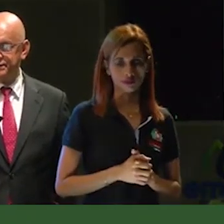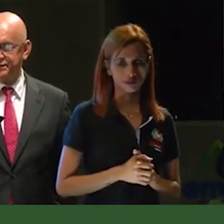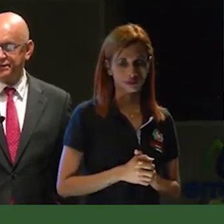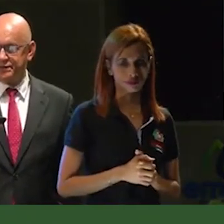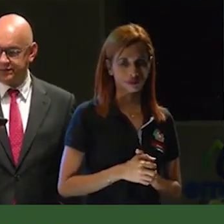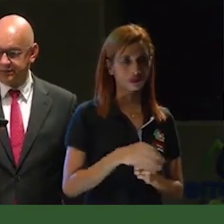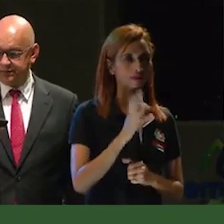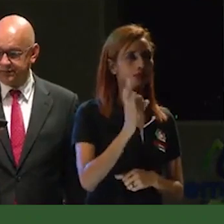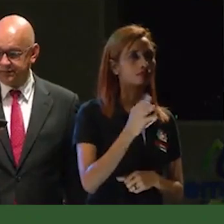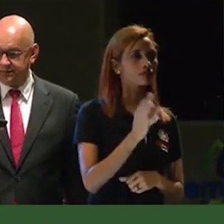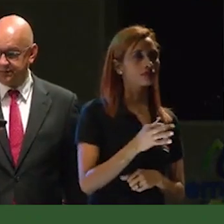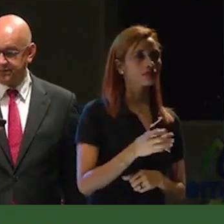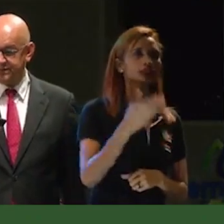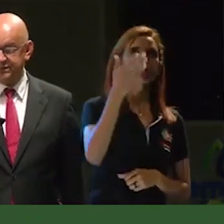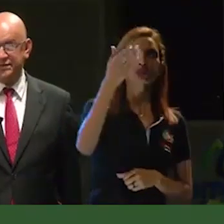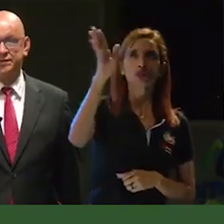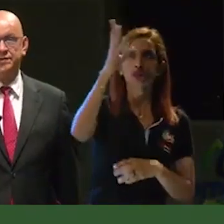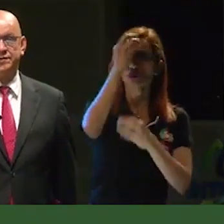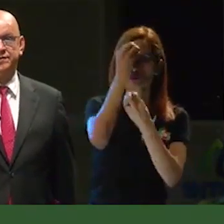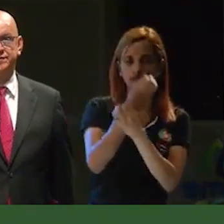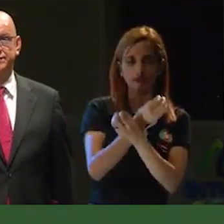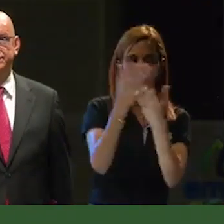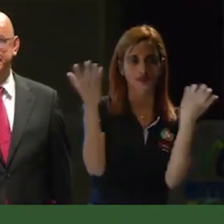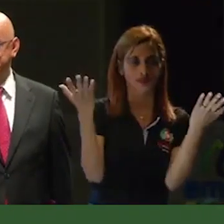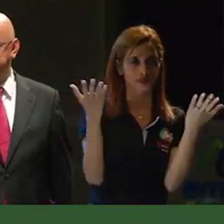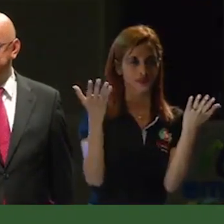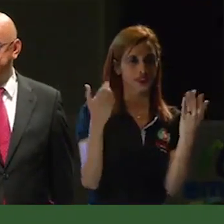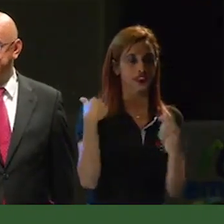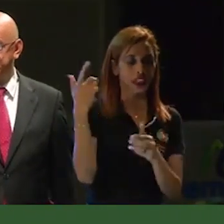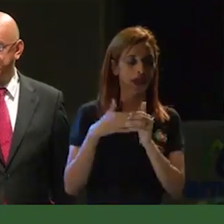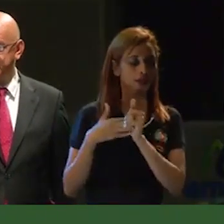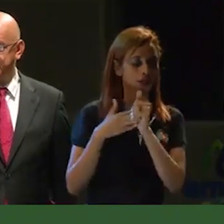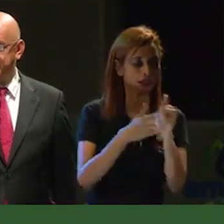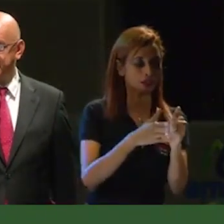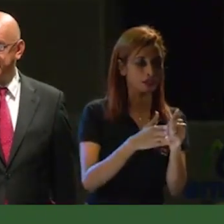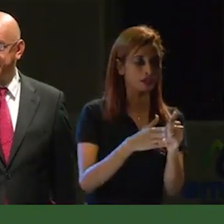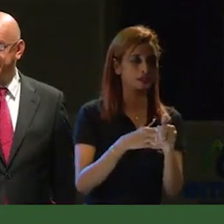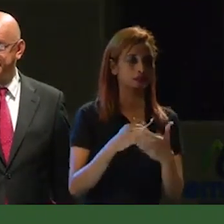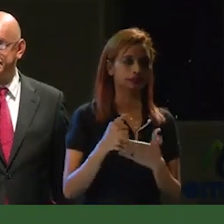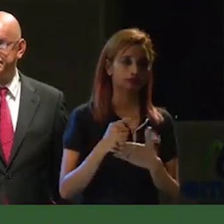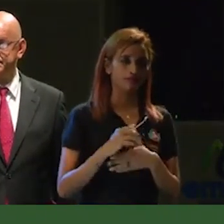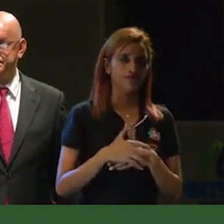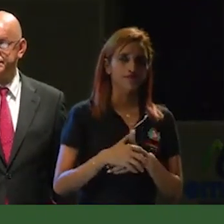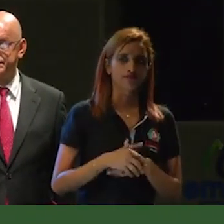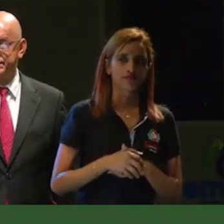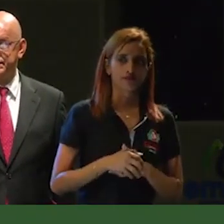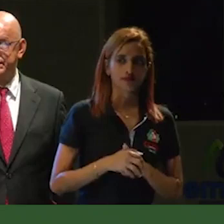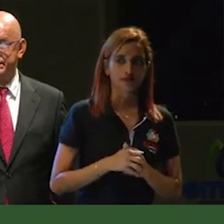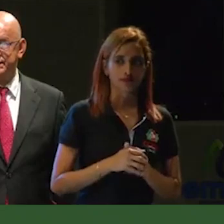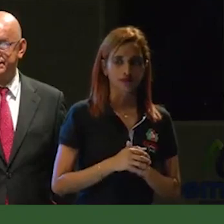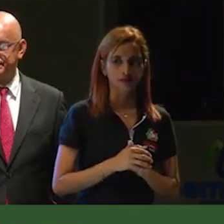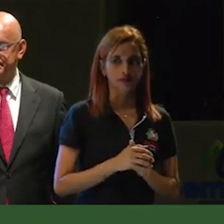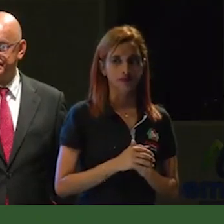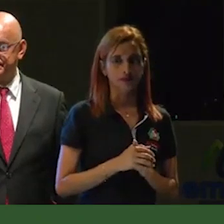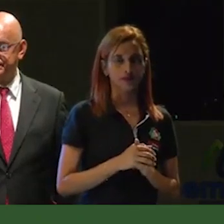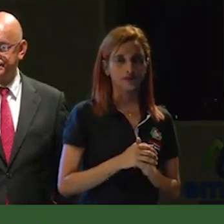Siempre con la bendición de Dios, que era el que nos guiaba, el que nos orientaba, el que nos